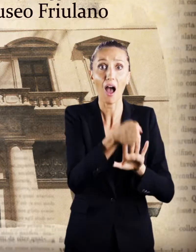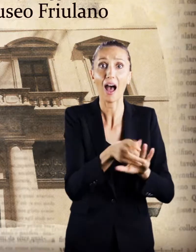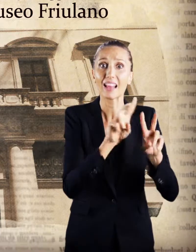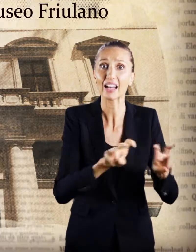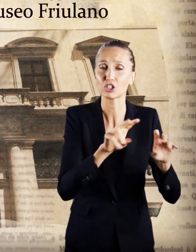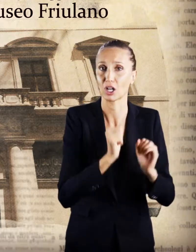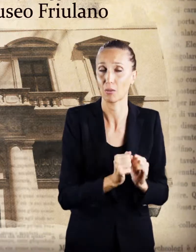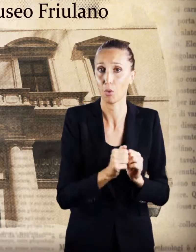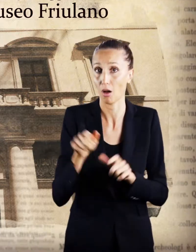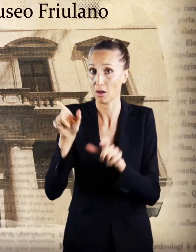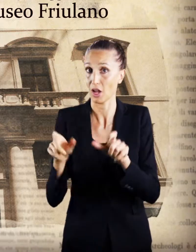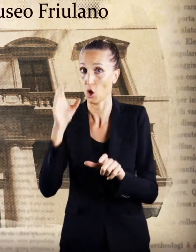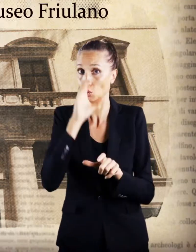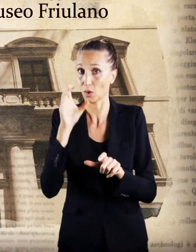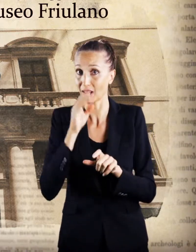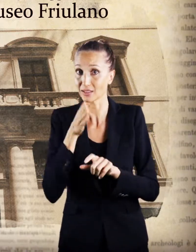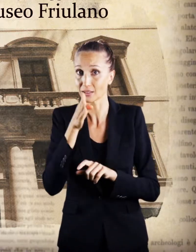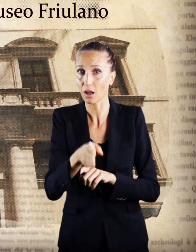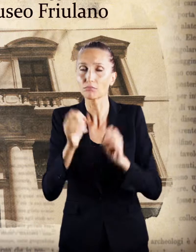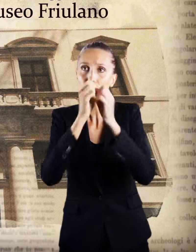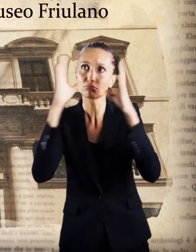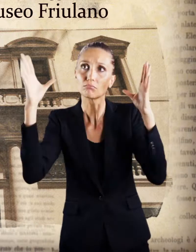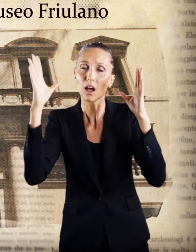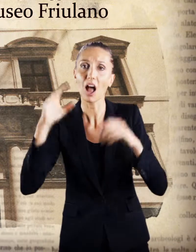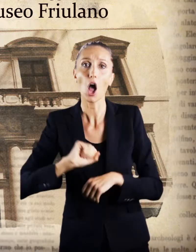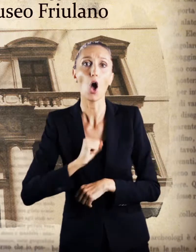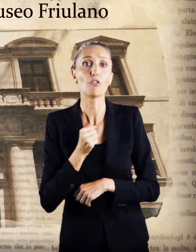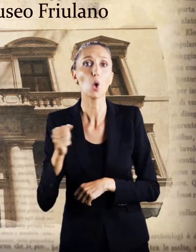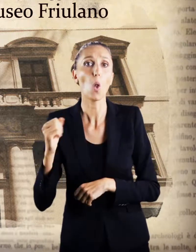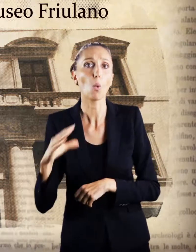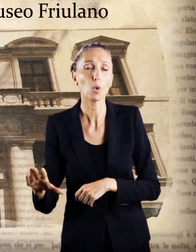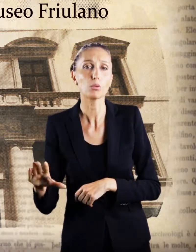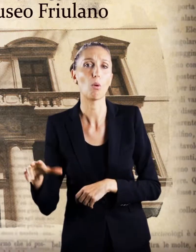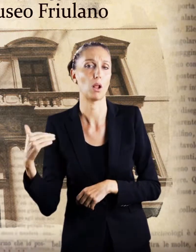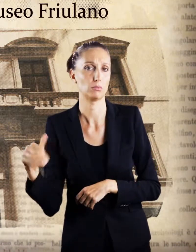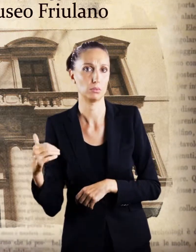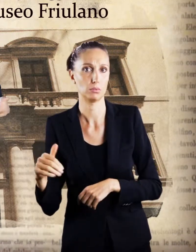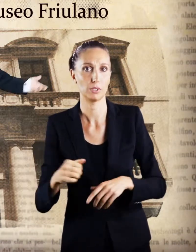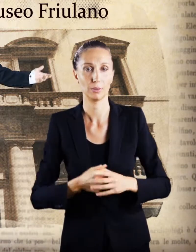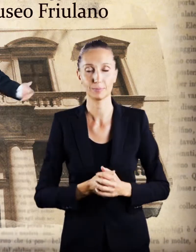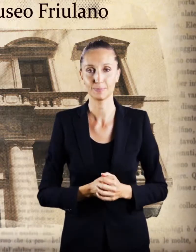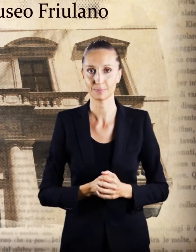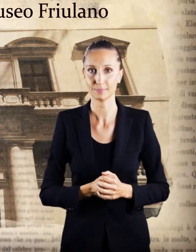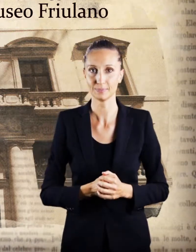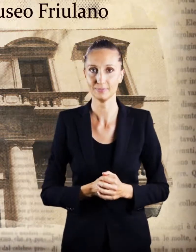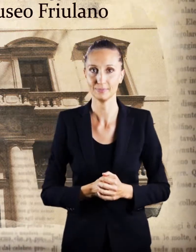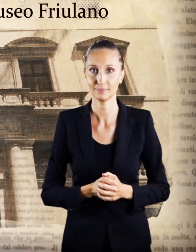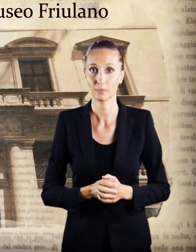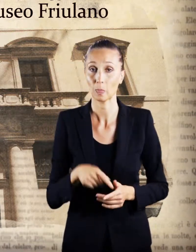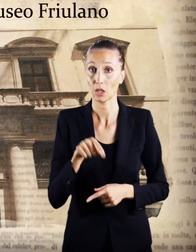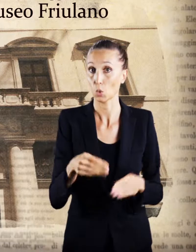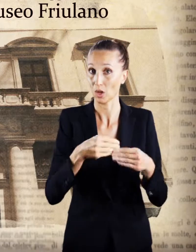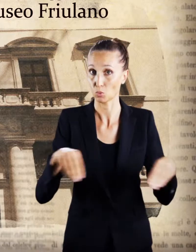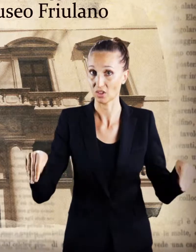visitatori potranno concepire un'idea migliore della civiltà in Friuli. Quel che vedete ora